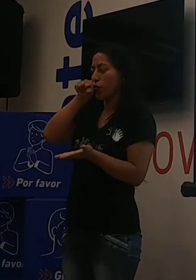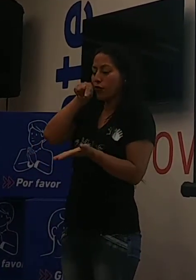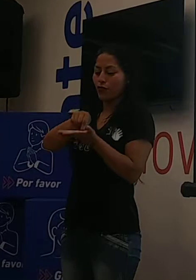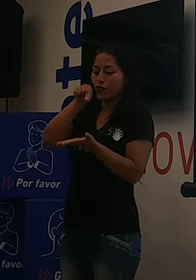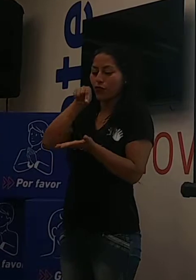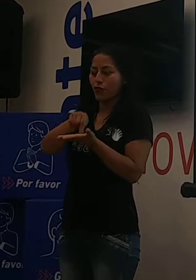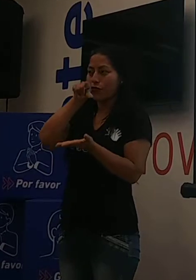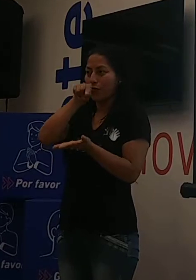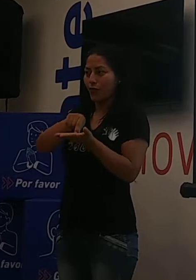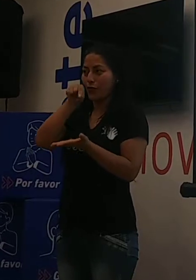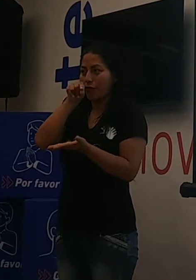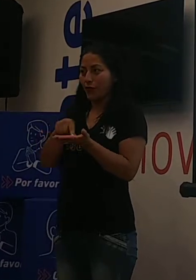cajitas